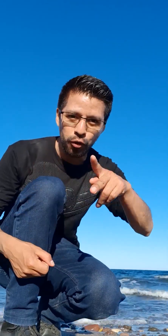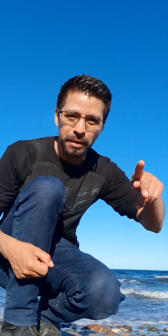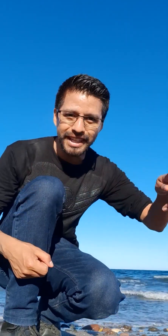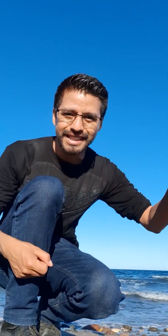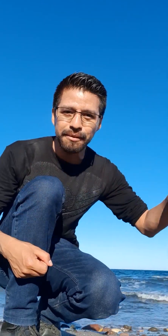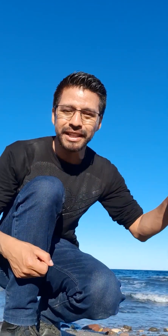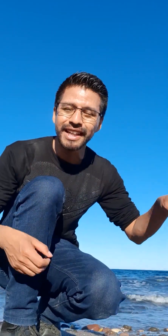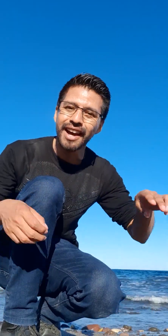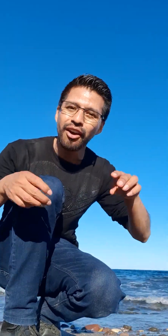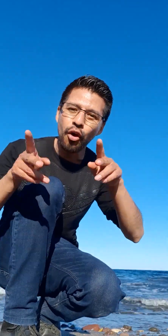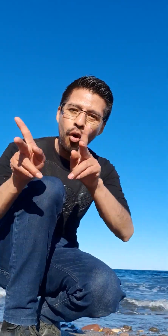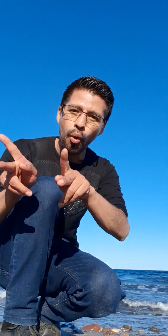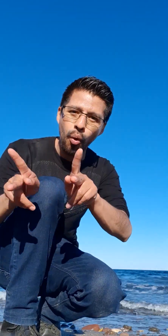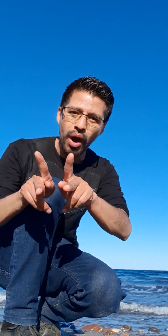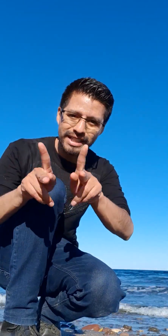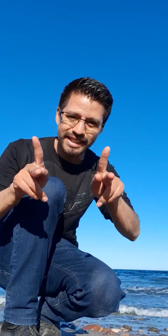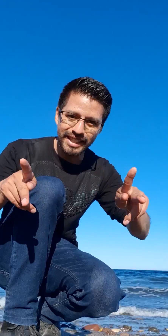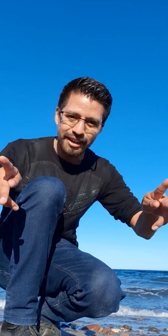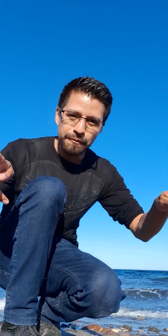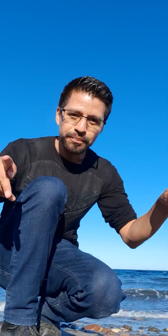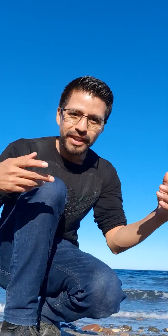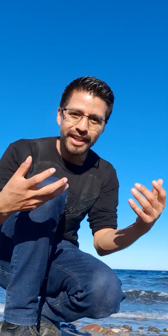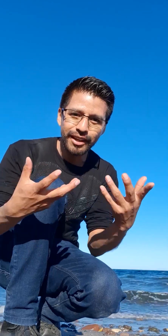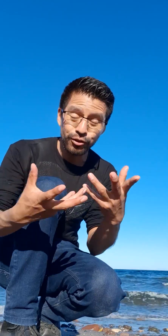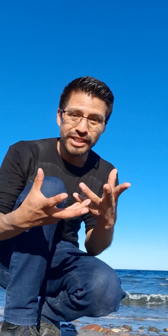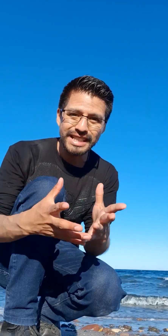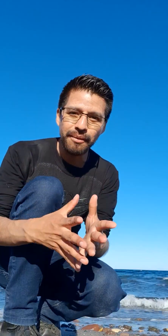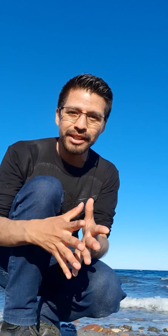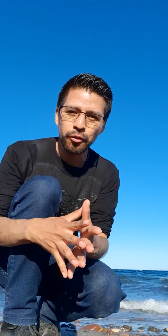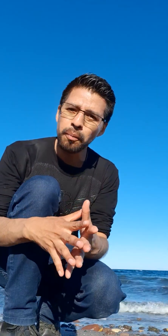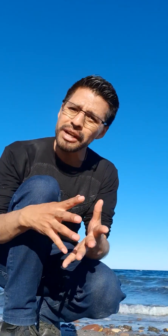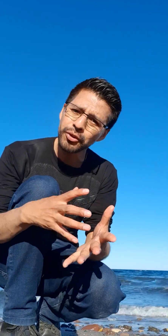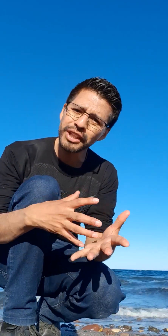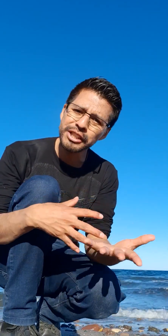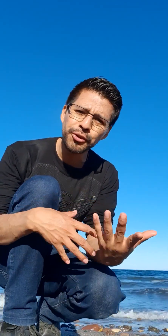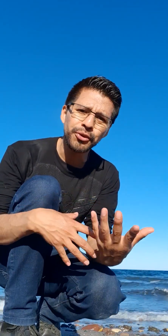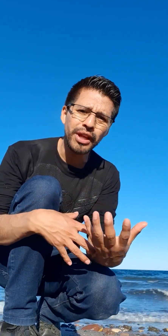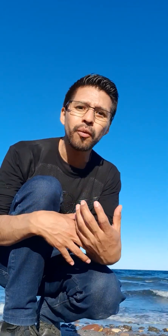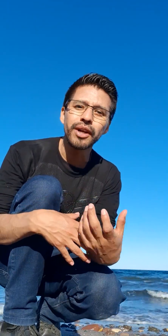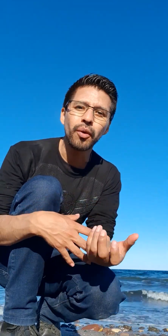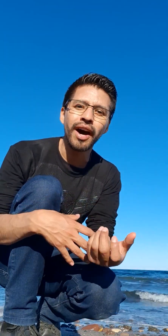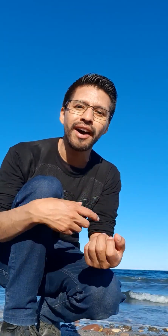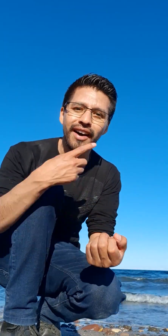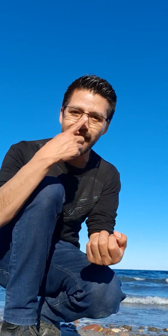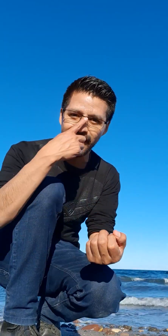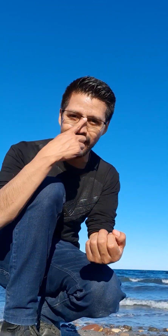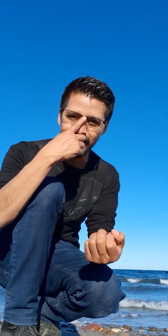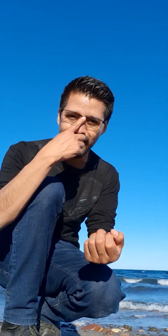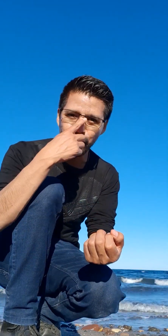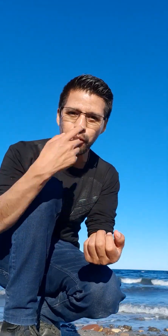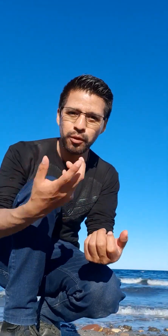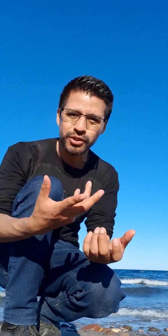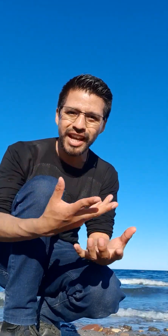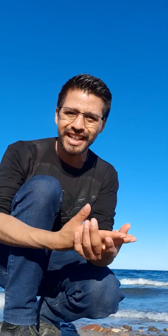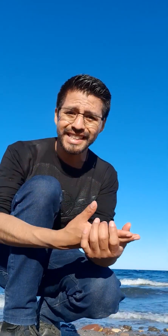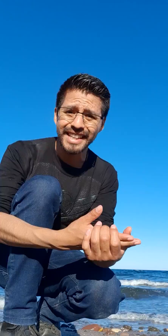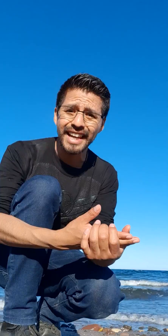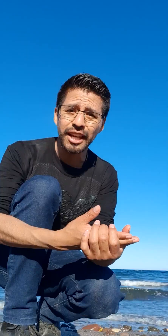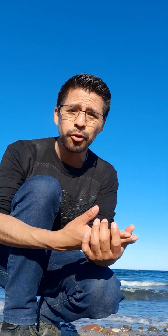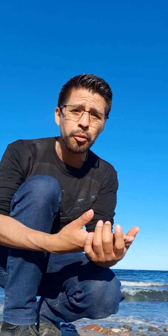ocupa de esta manera o así, ustedes la van a ocupar con el sordo de acuerdo a cómo sea la seña que lo